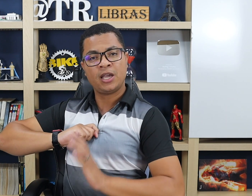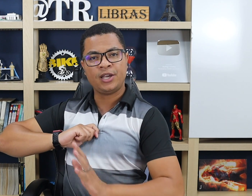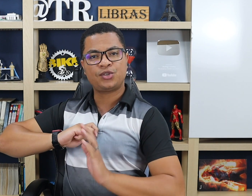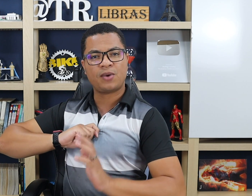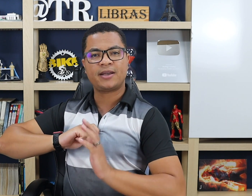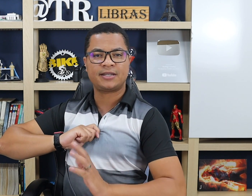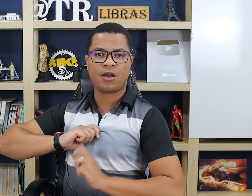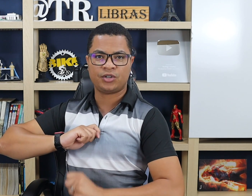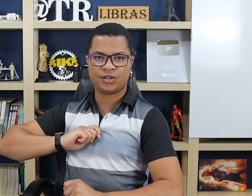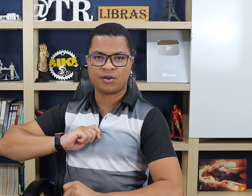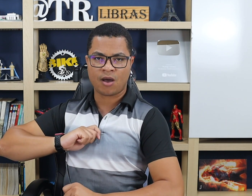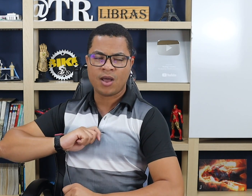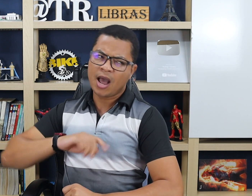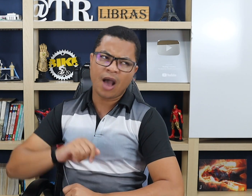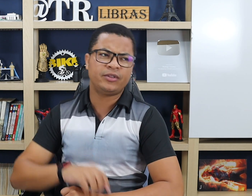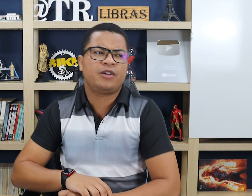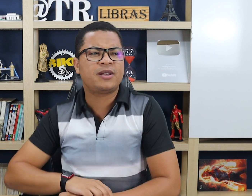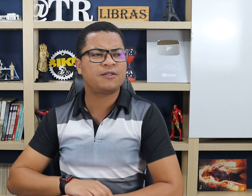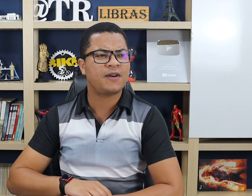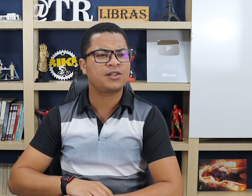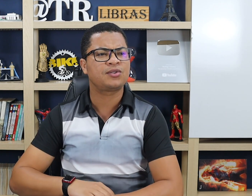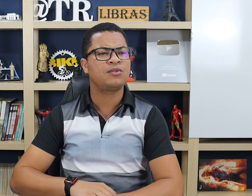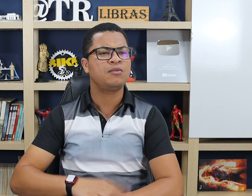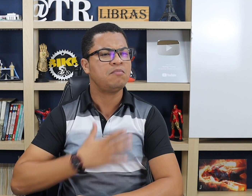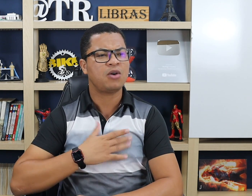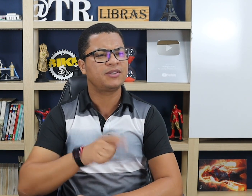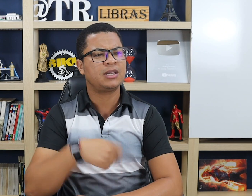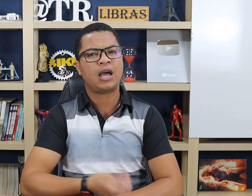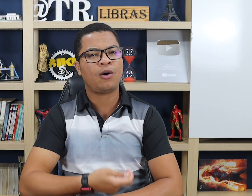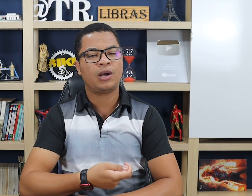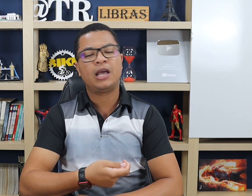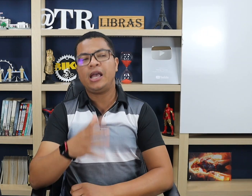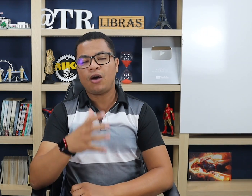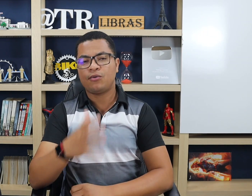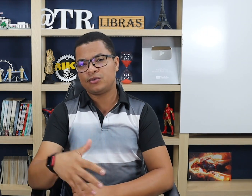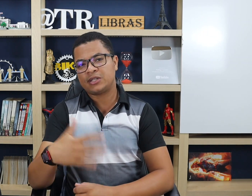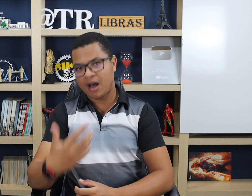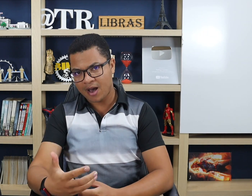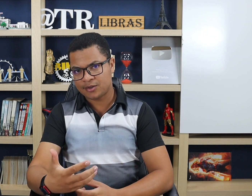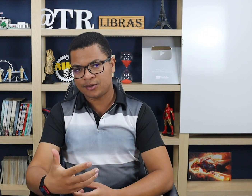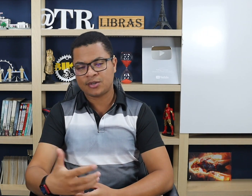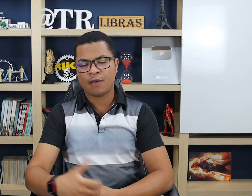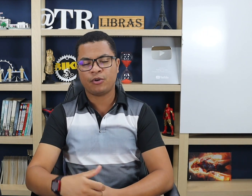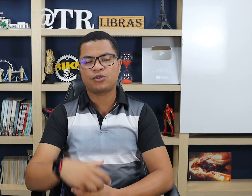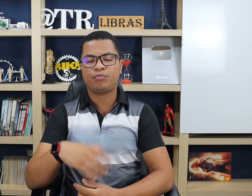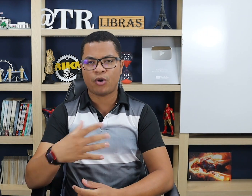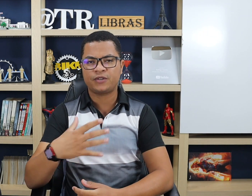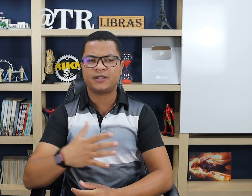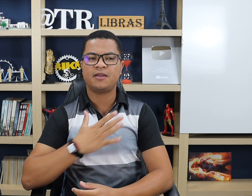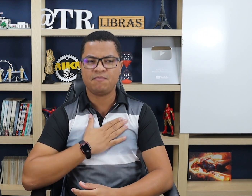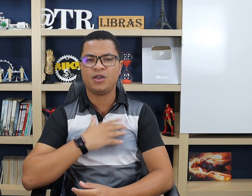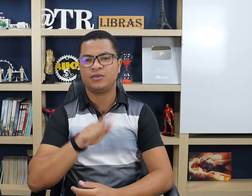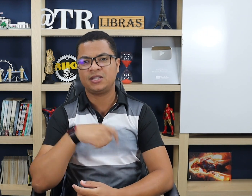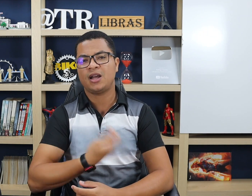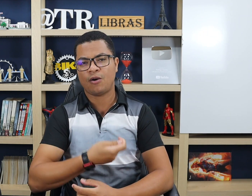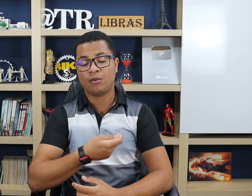Isso é sinal direcional. Ah, Rodrigo, mas eu faço o meu sinal. Em alguns casos, a pessoa pode fazer meu sinal.